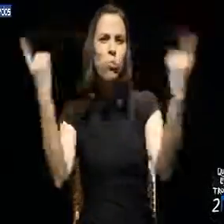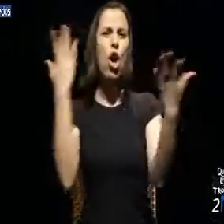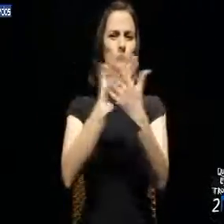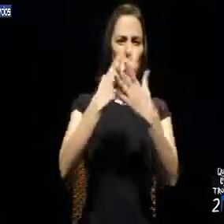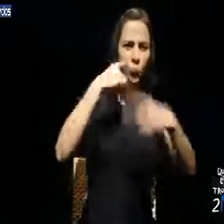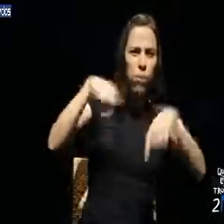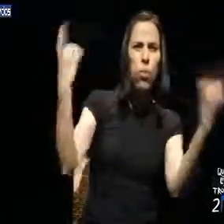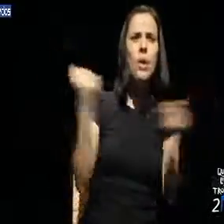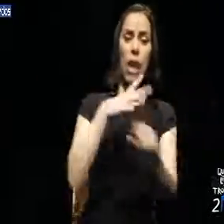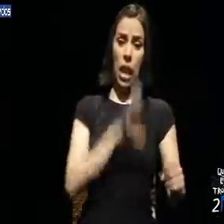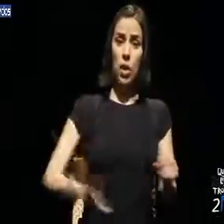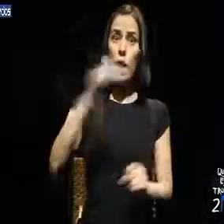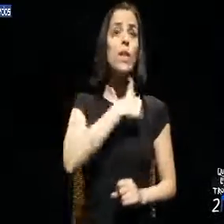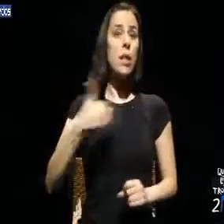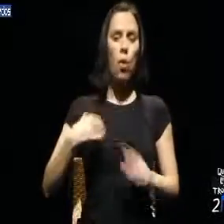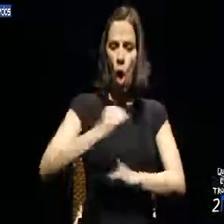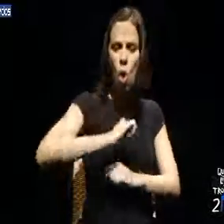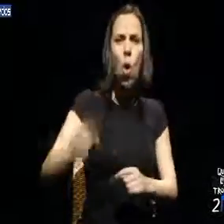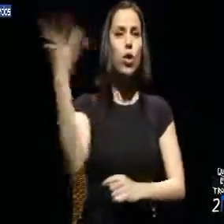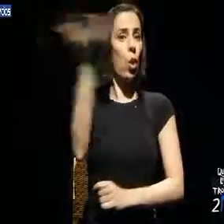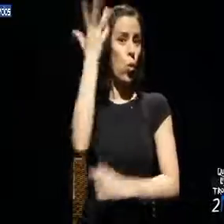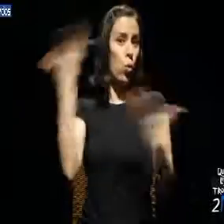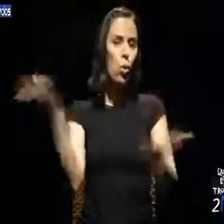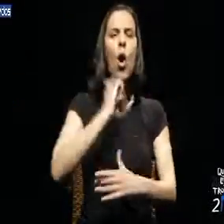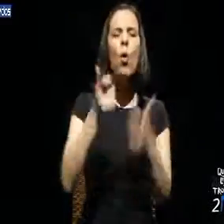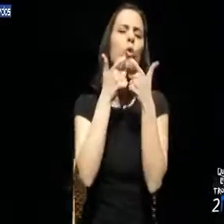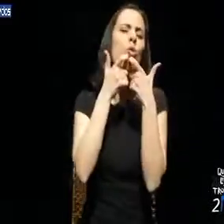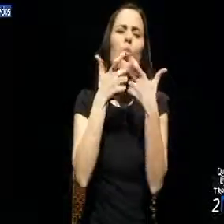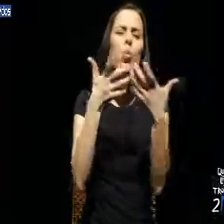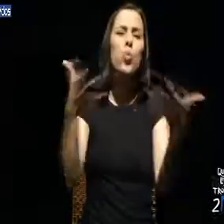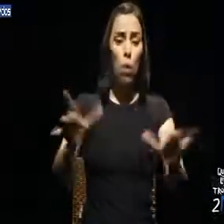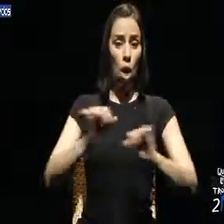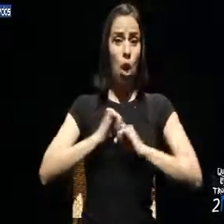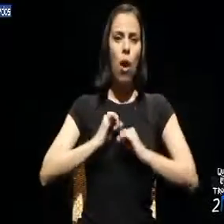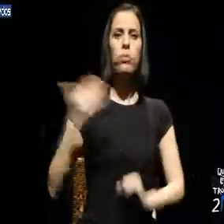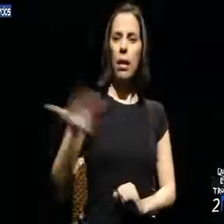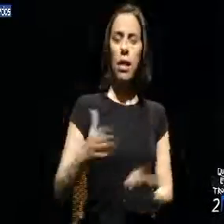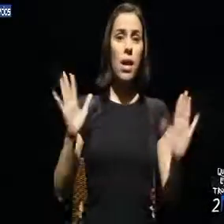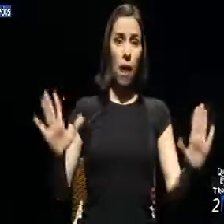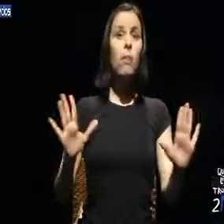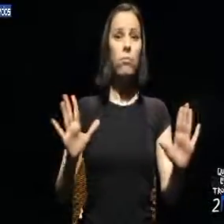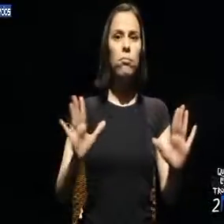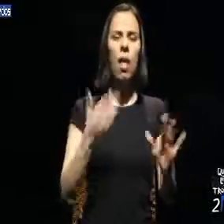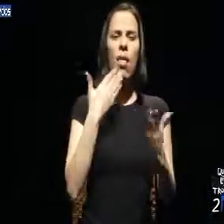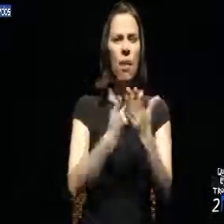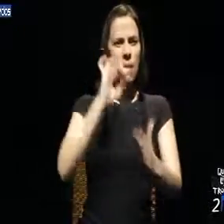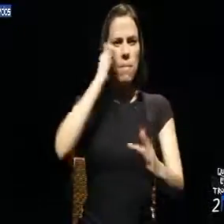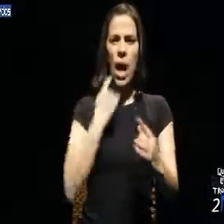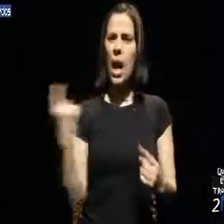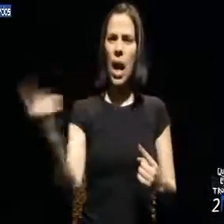e o Serviço Nacional de Saúde, contra a cultura, contra tudo o que é nosso por direito e acertam no coração de cada um e cada uma